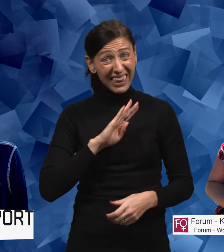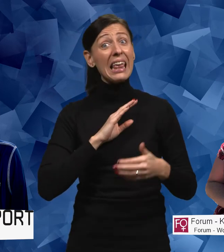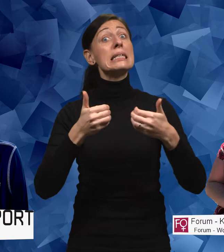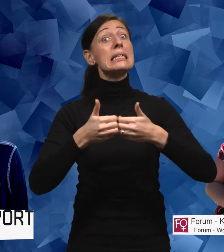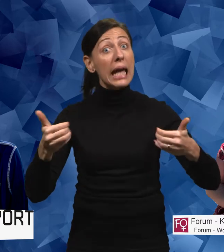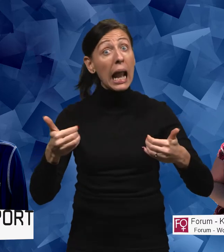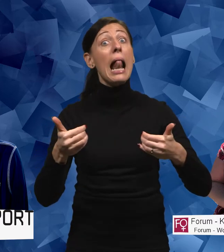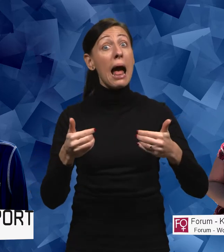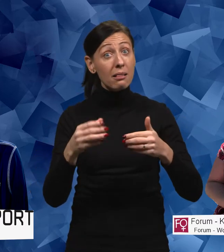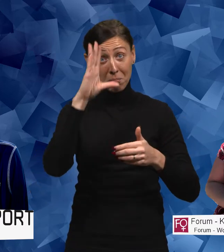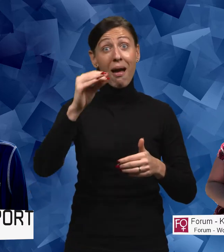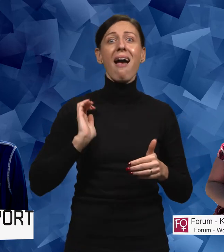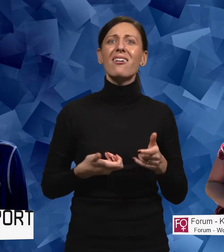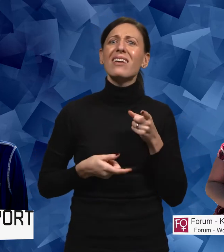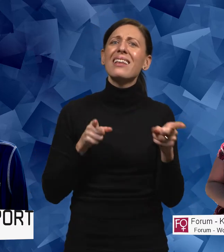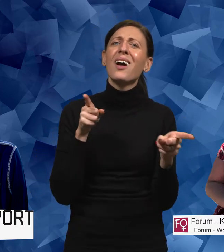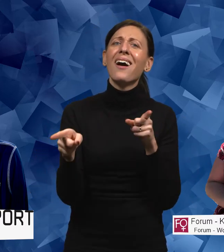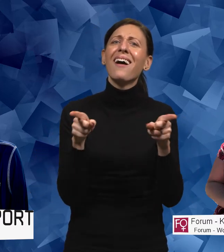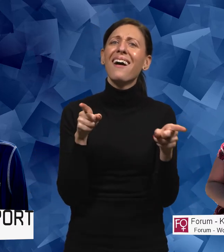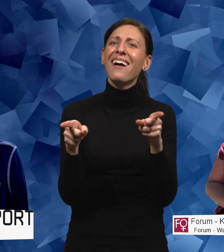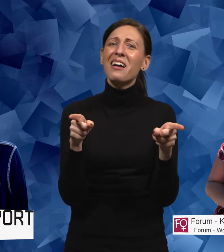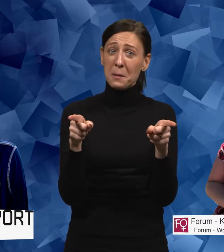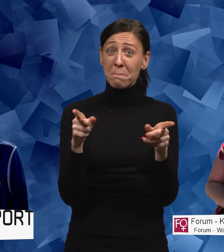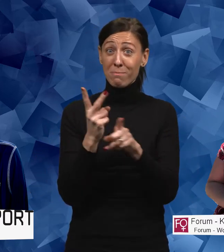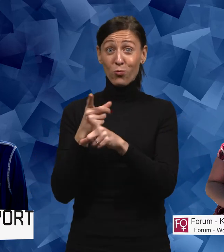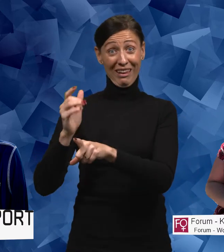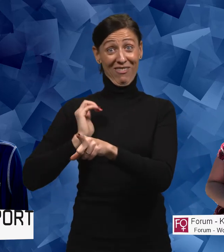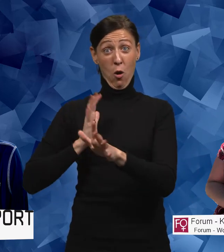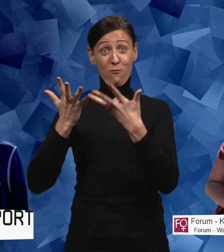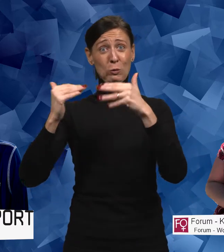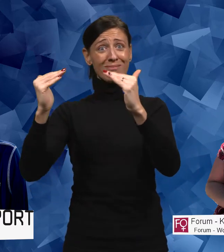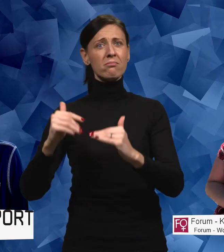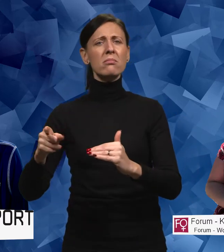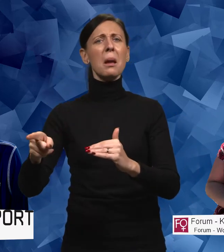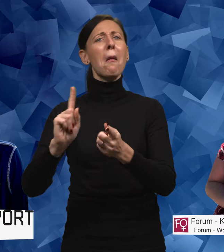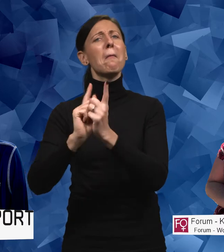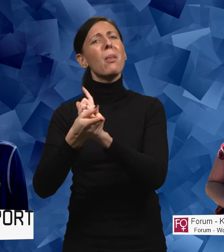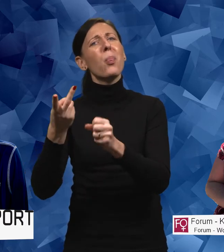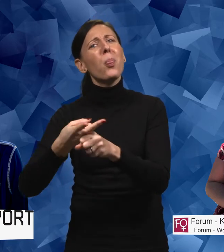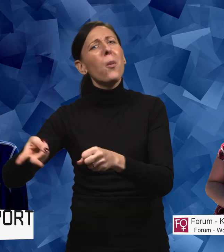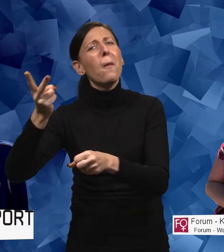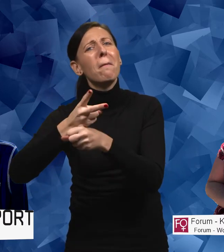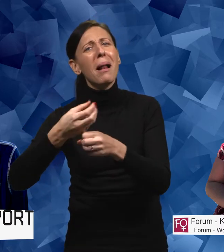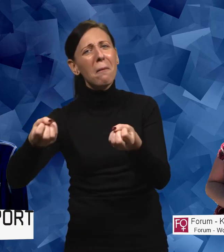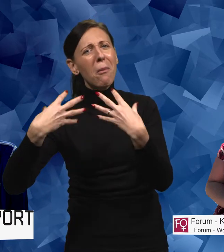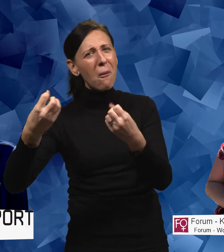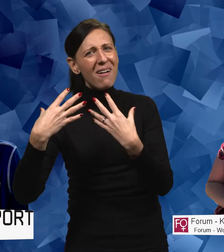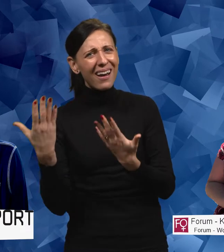områden att skillnaden mellan män och kvinnor finns där. Och man blir dubbelt